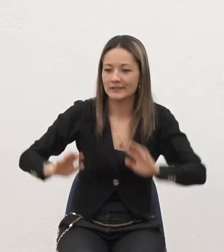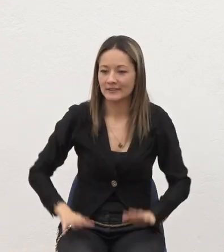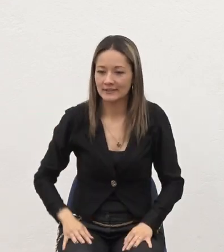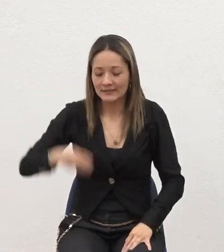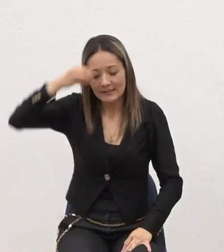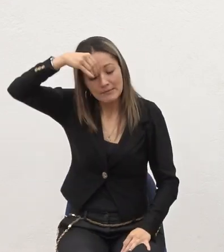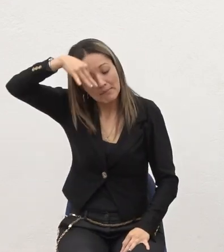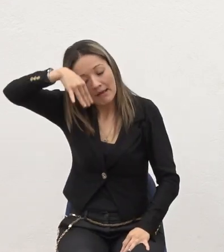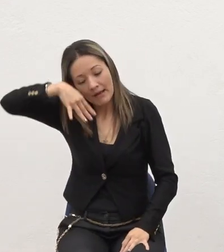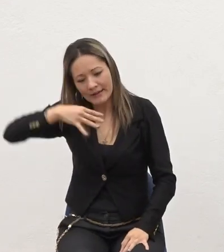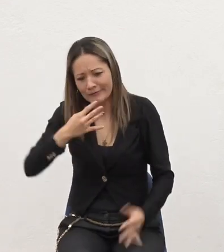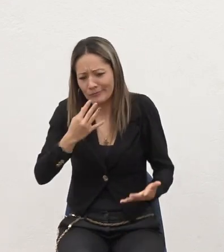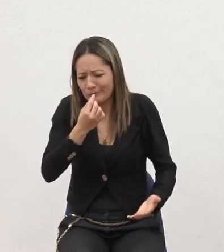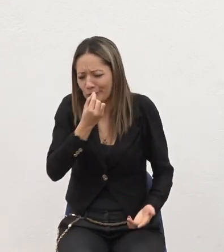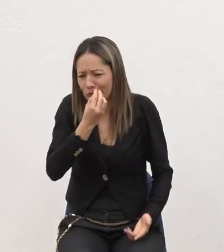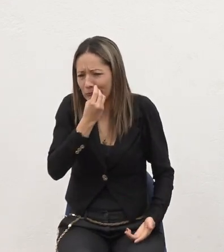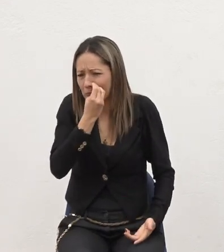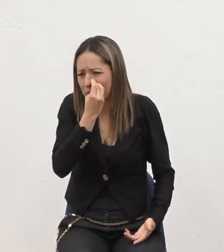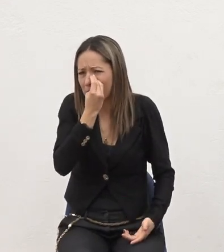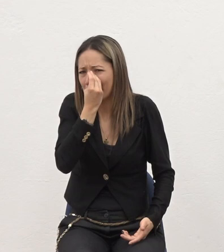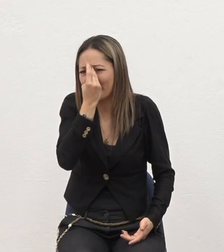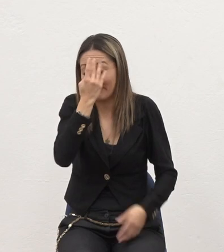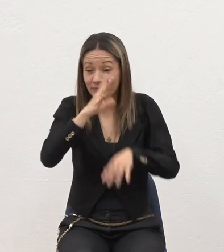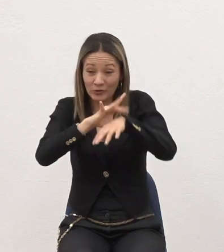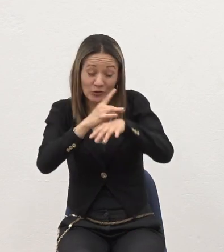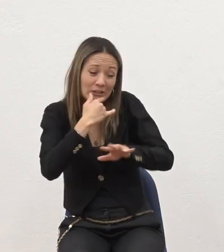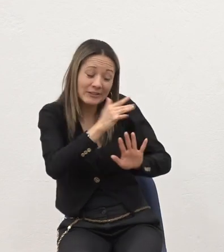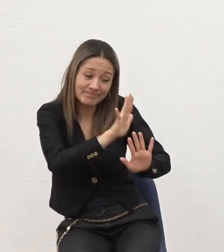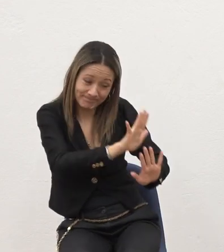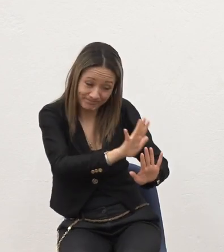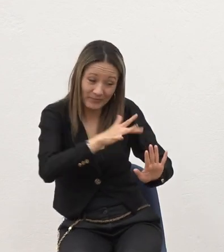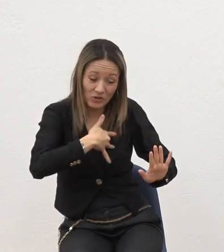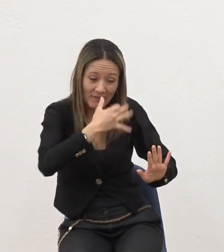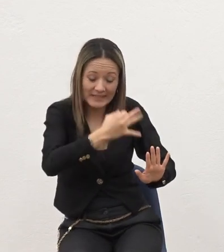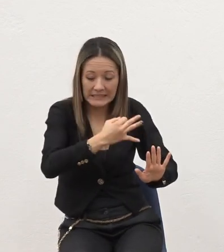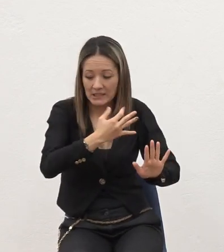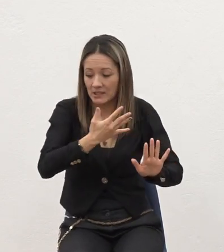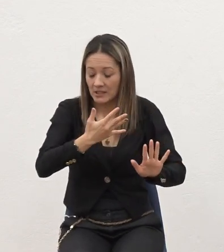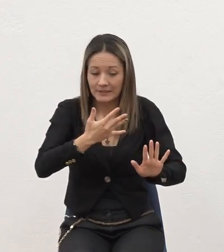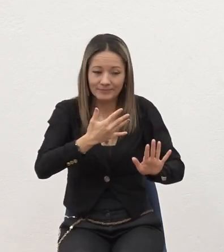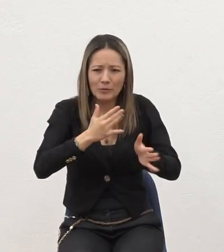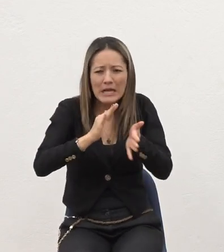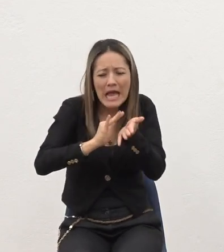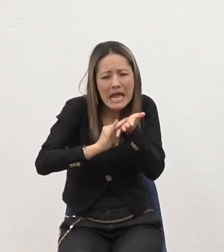Entonces El médico me dijo Vea viejo Yo la verdad Le voy a colocar ahí Como una Le voy a hacer como unos puntos